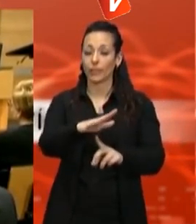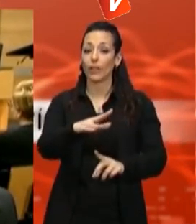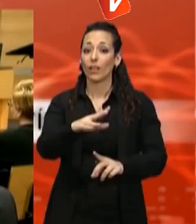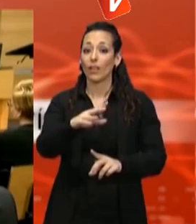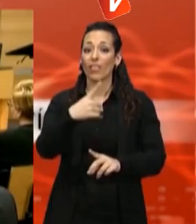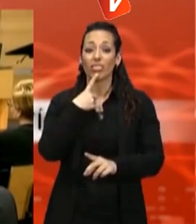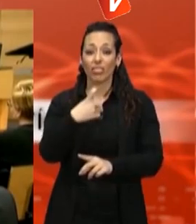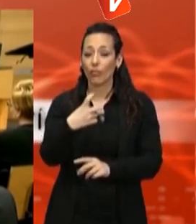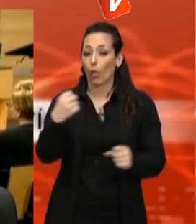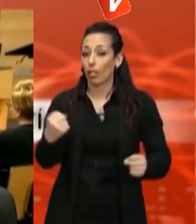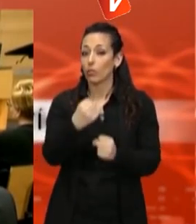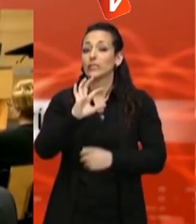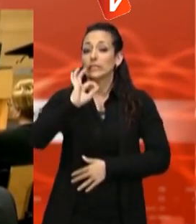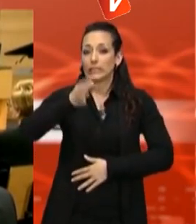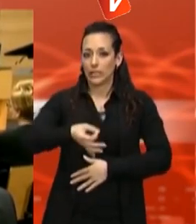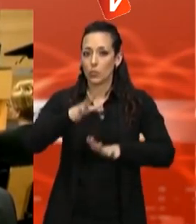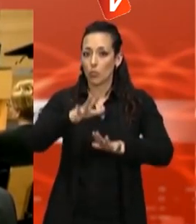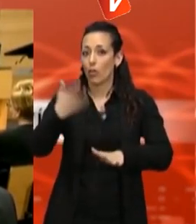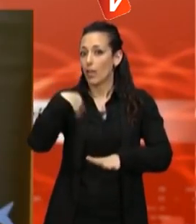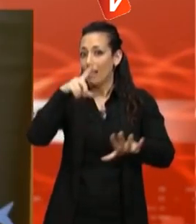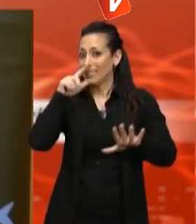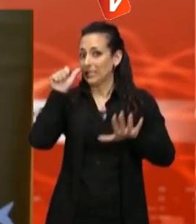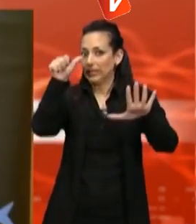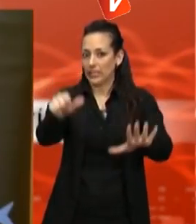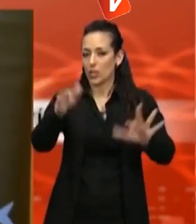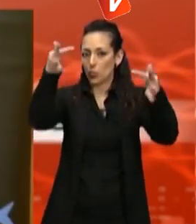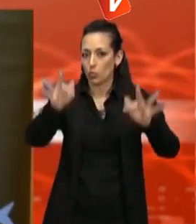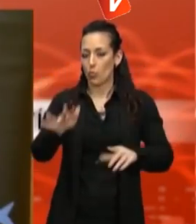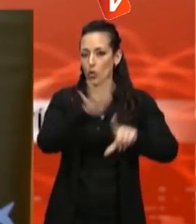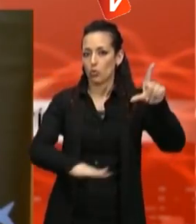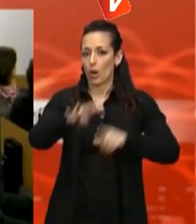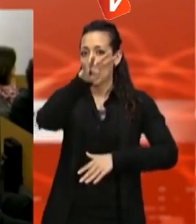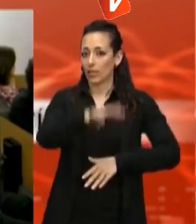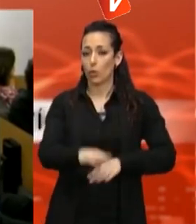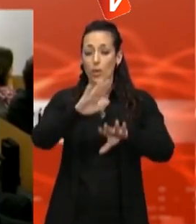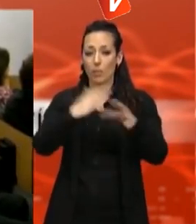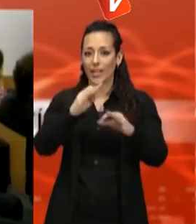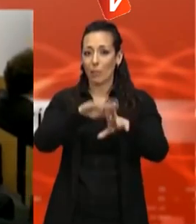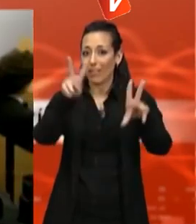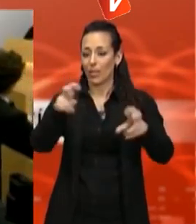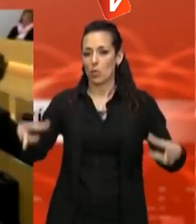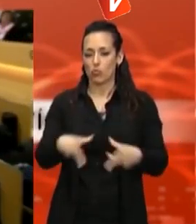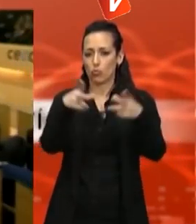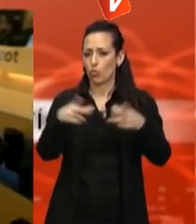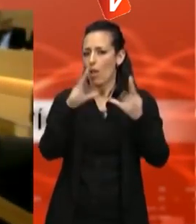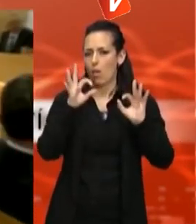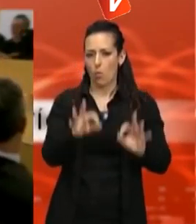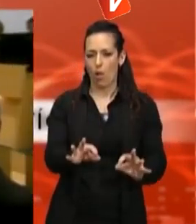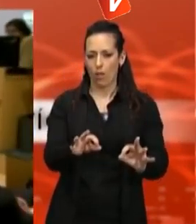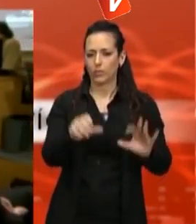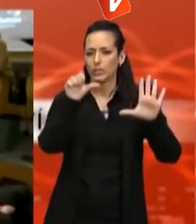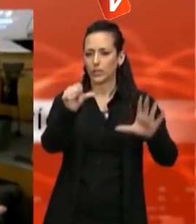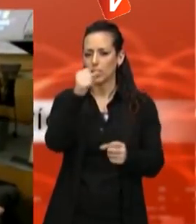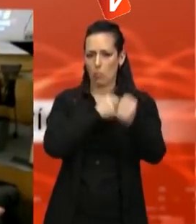econòmiques, per cese any l'entitat financera manté el pressupost a Catalunya per a programes socials que és de 500 milions. A Terrassa ha